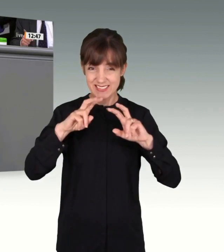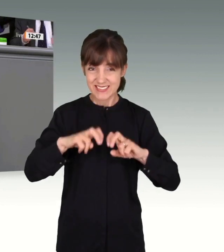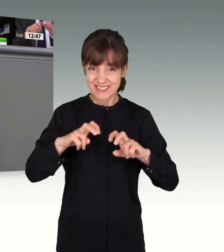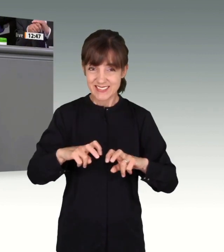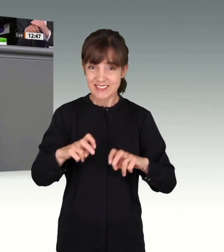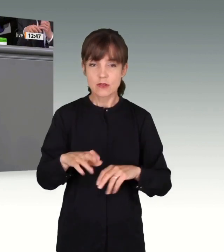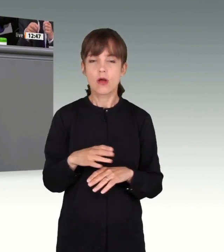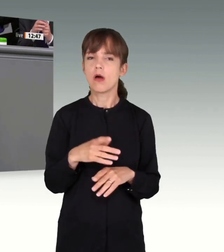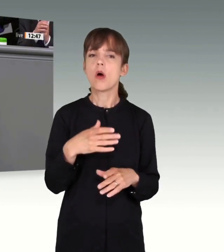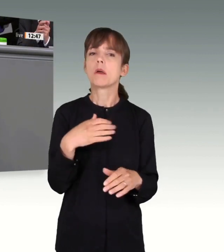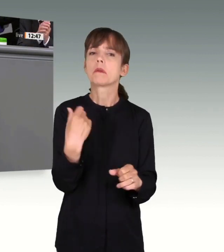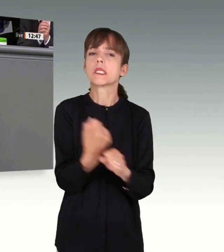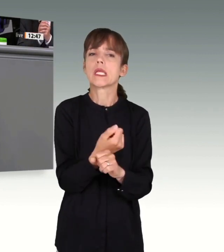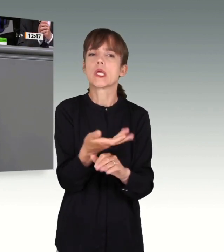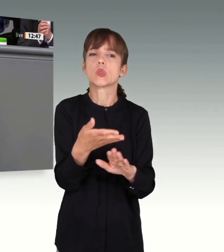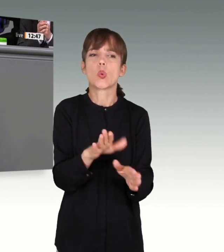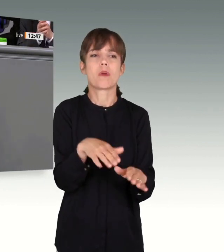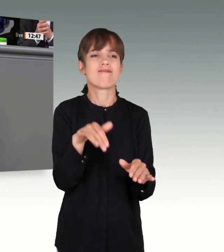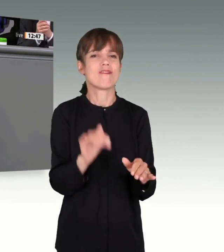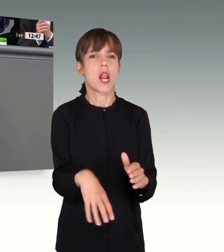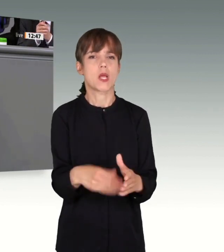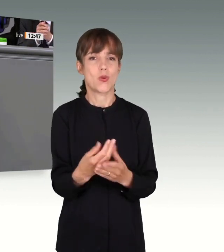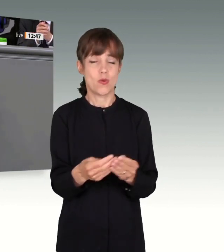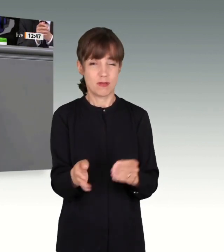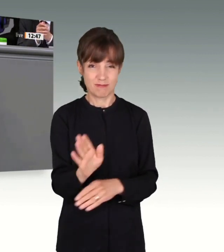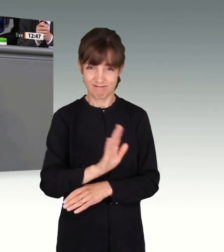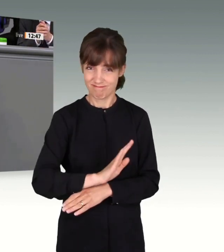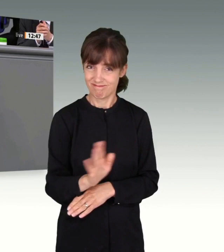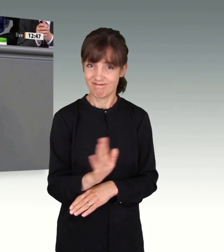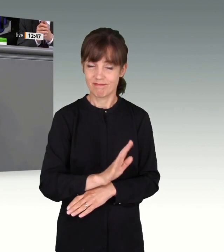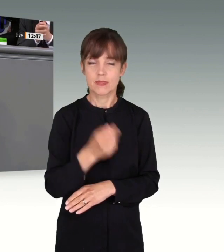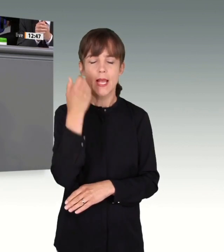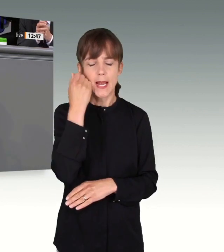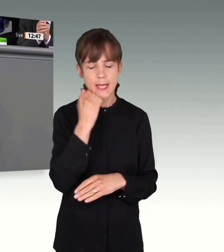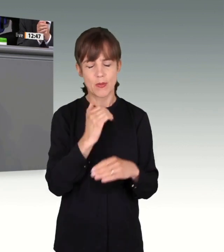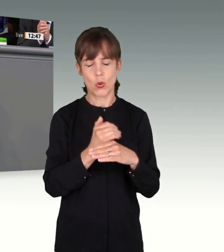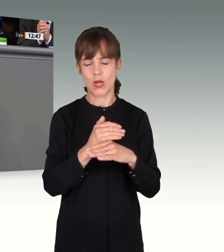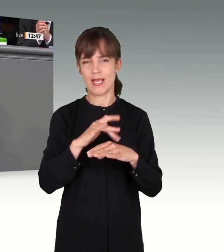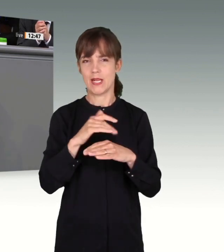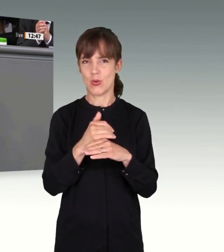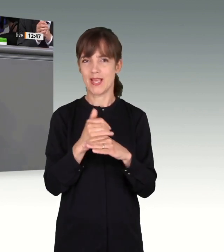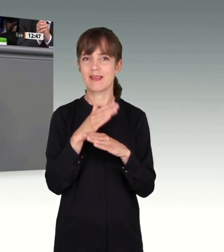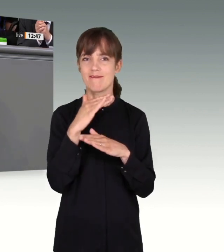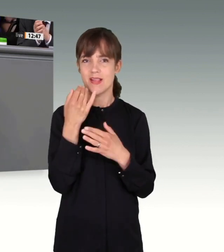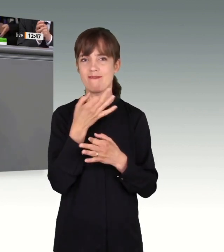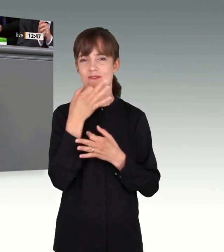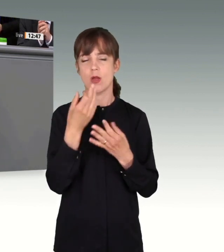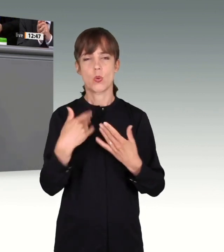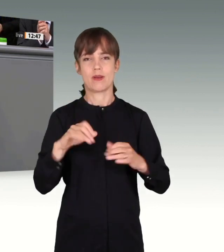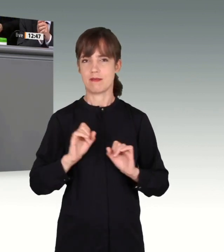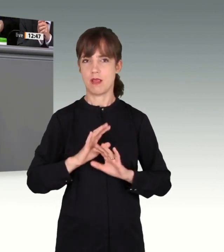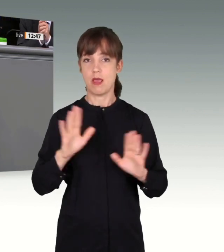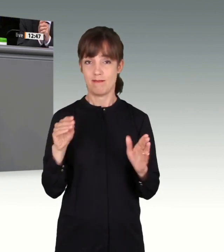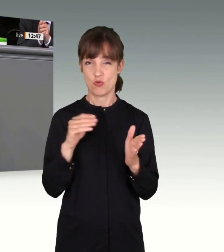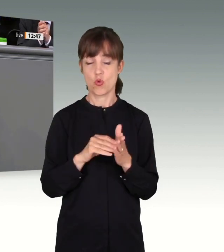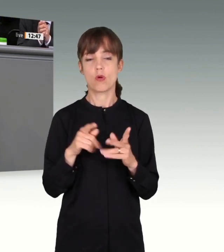Täter ist tot, der Fall ist gelöst. Nein, liebe Kolleginnen und Kollegen, die vielen ungeklärten Fragen sind weiterhin eine offene